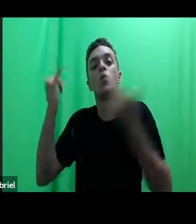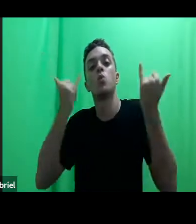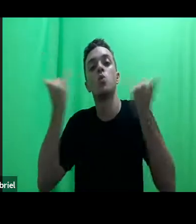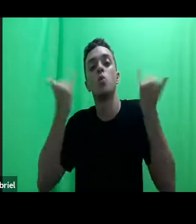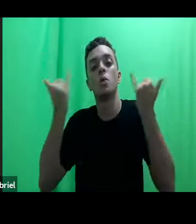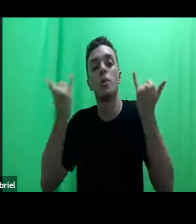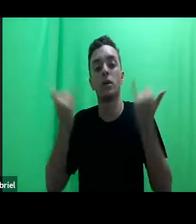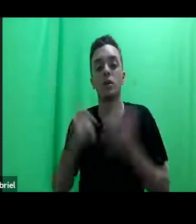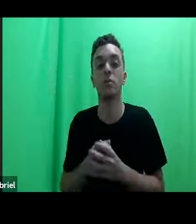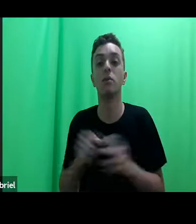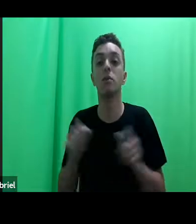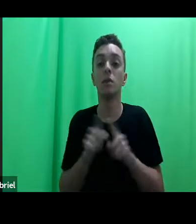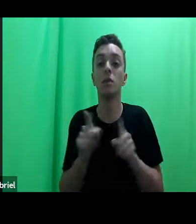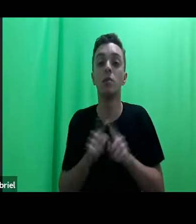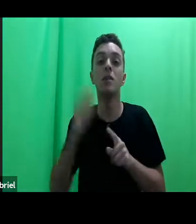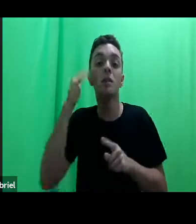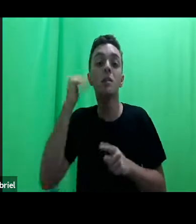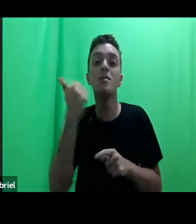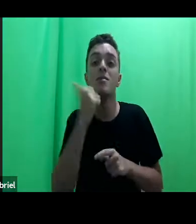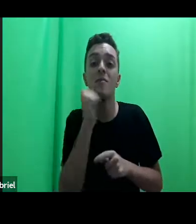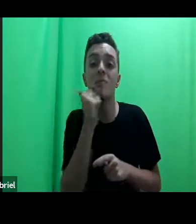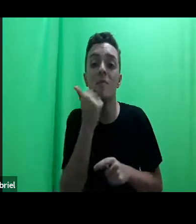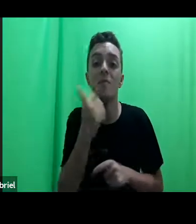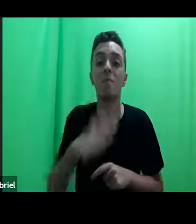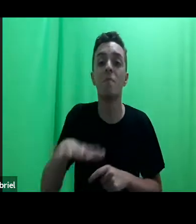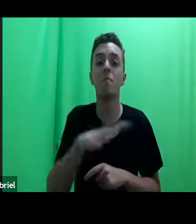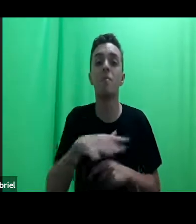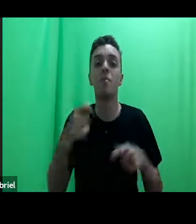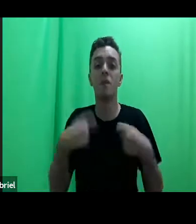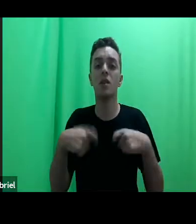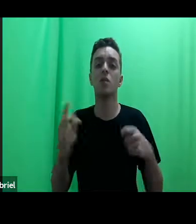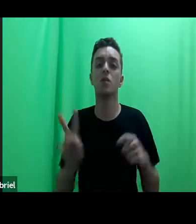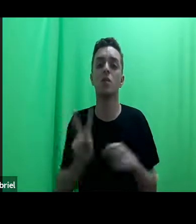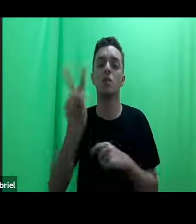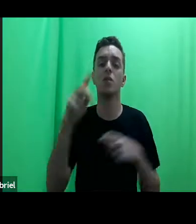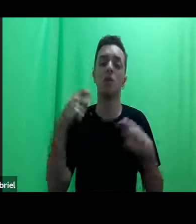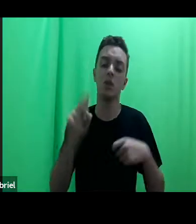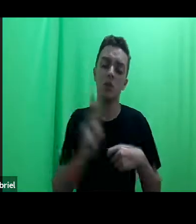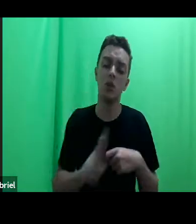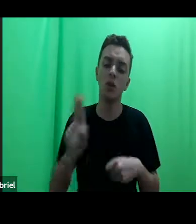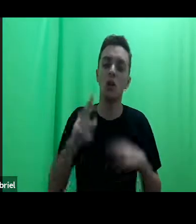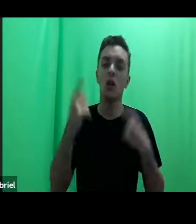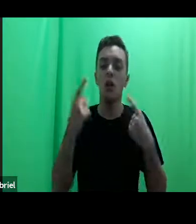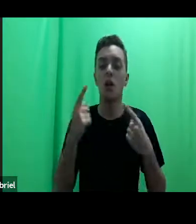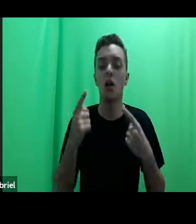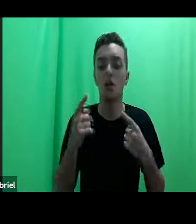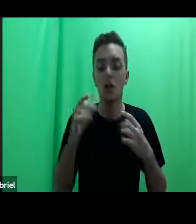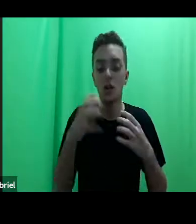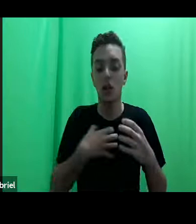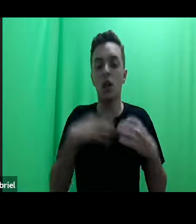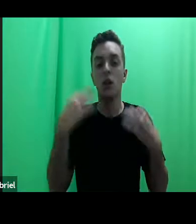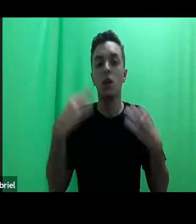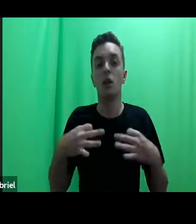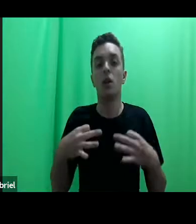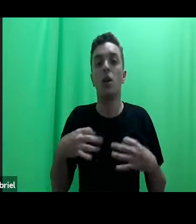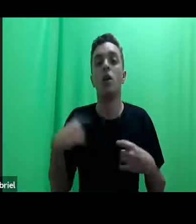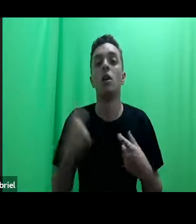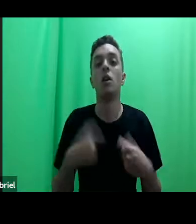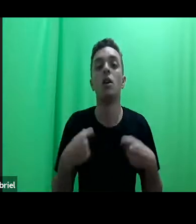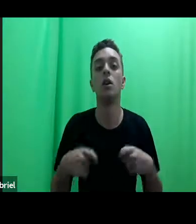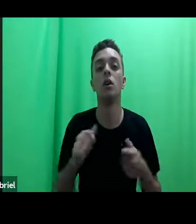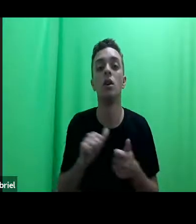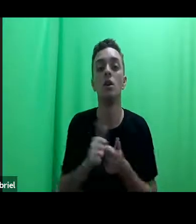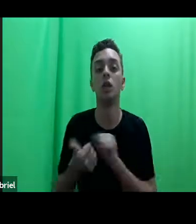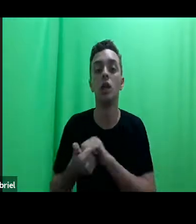científico. Mas o saber científico deve ser usado de maneira contra hegemônica e aqui a gente pode adaptar para o direito, o saber